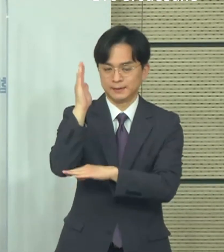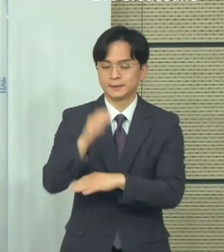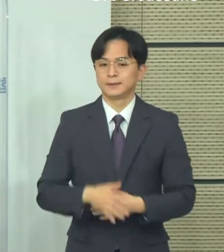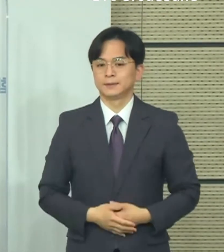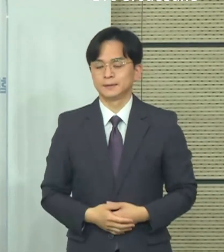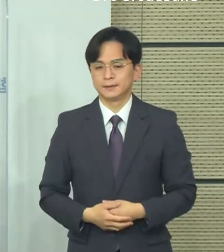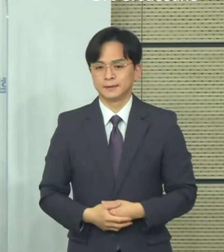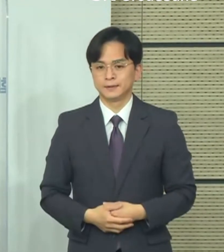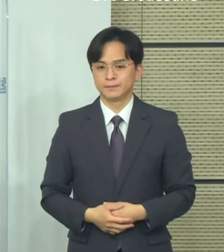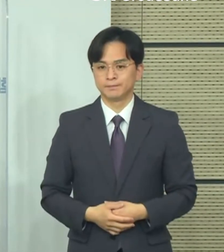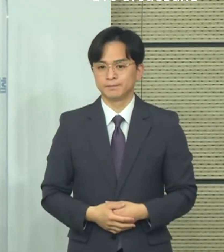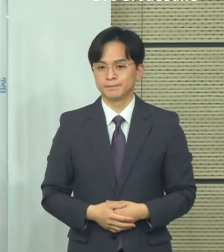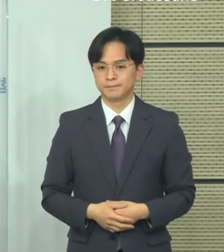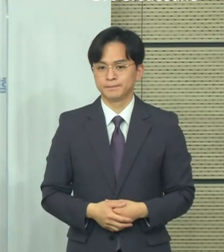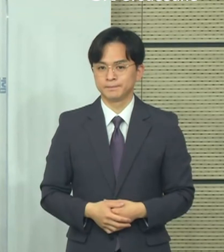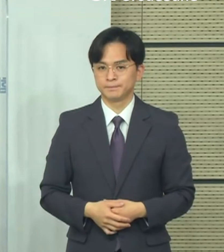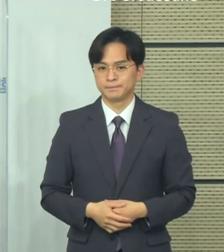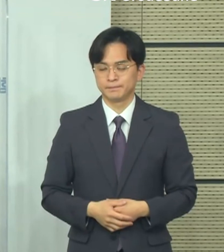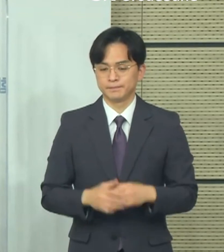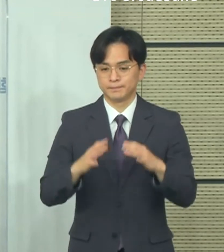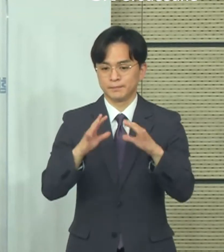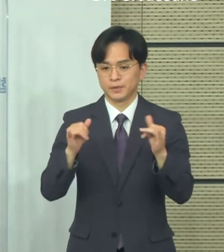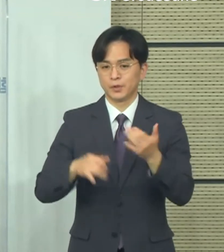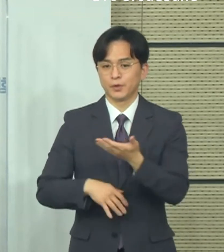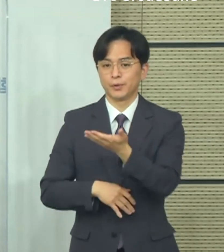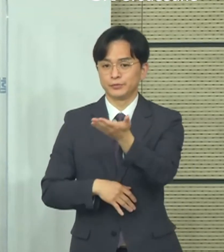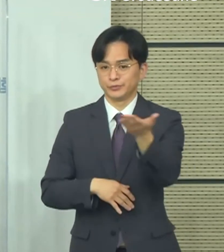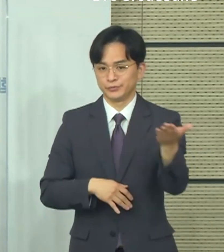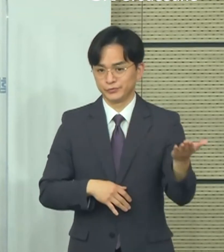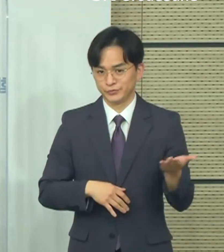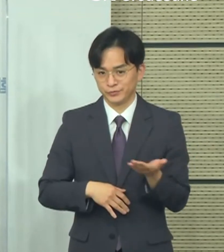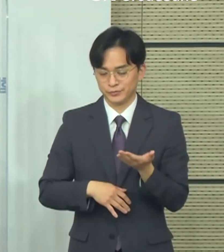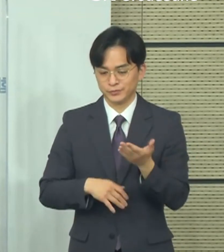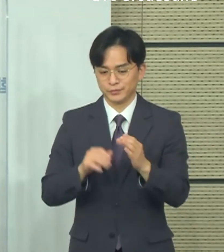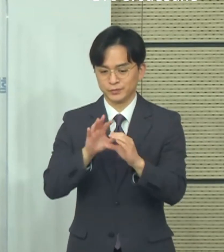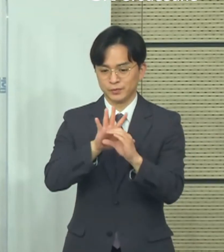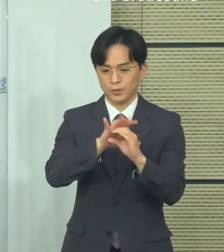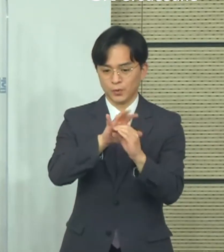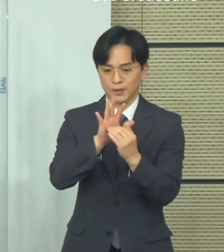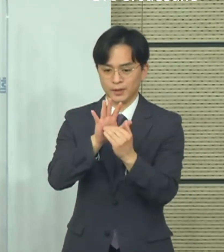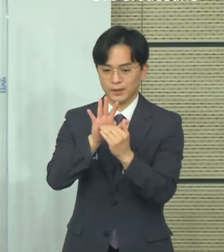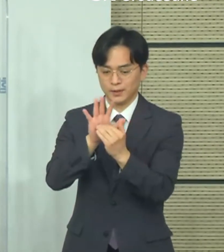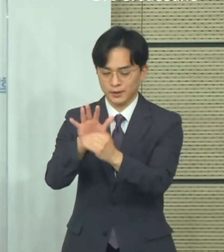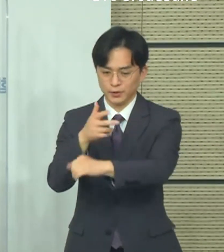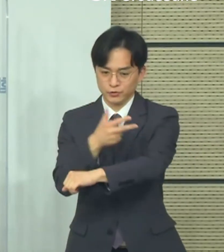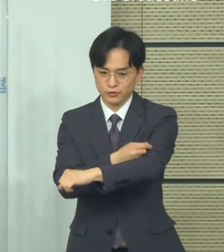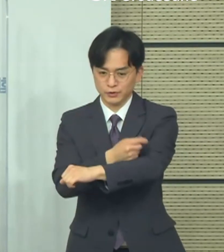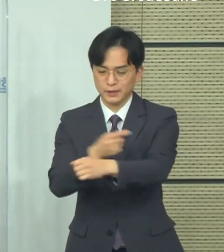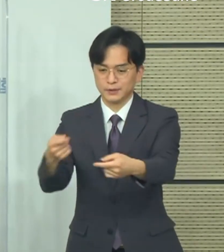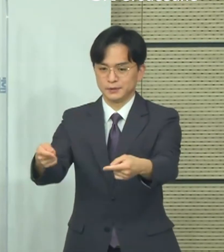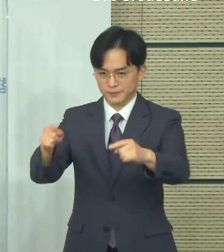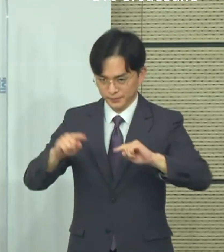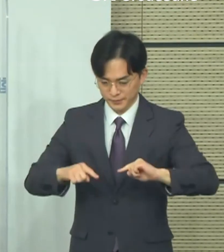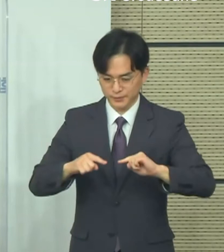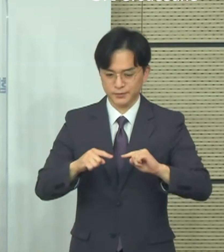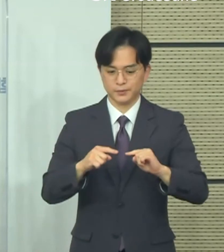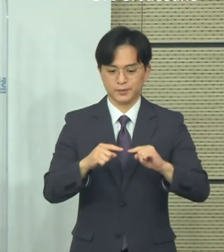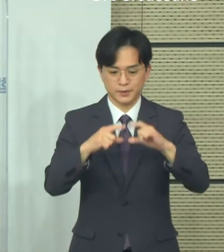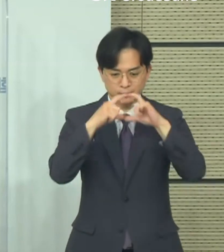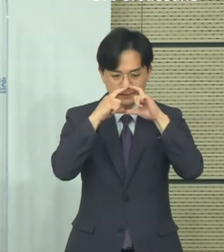국민 여러분들의 적극적인 방역에 대한 참여 그리고 예방접종에